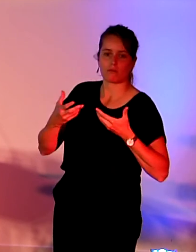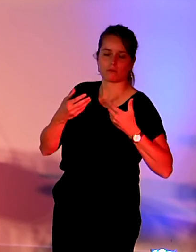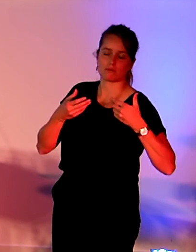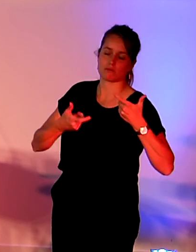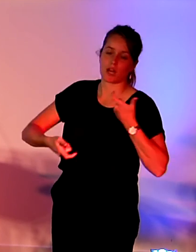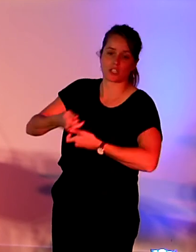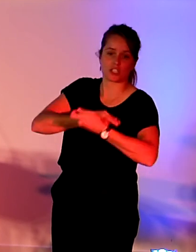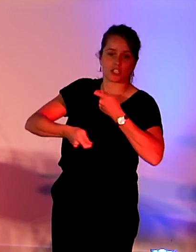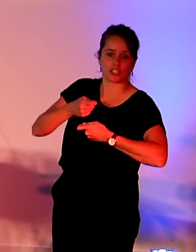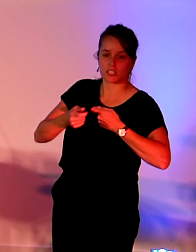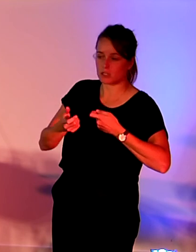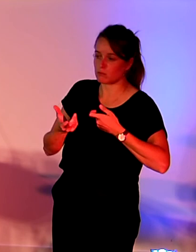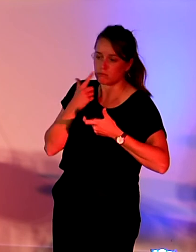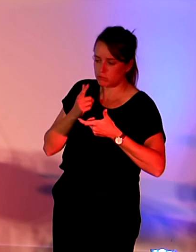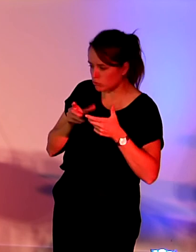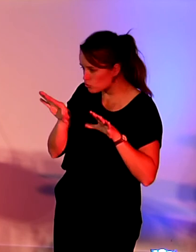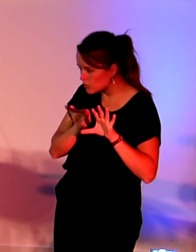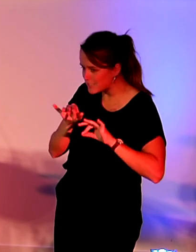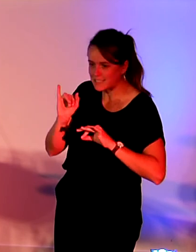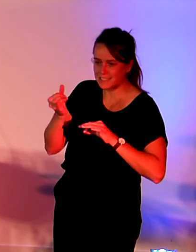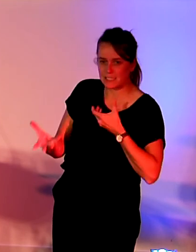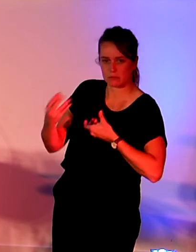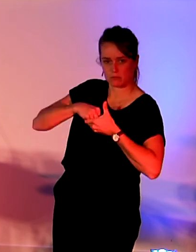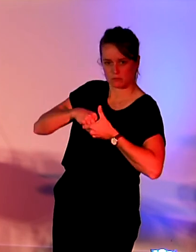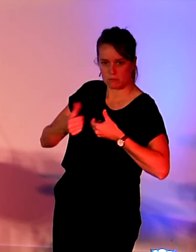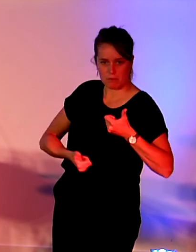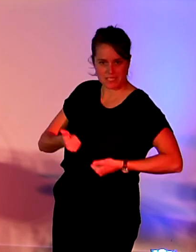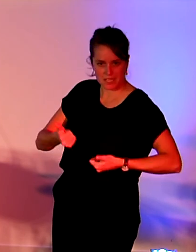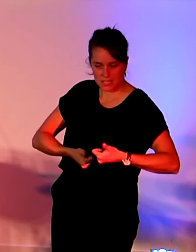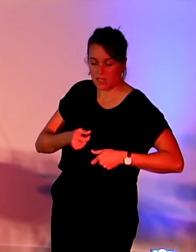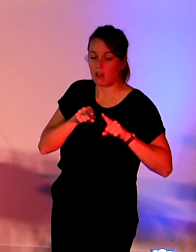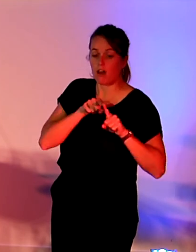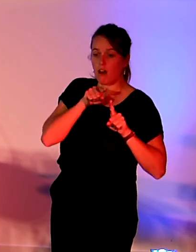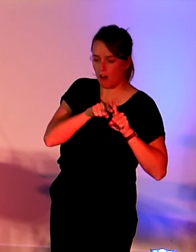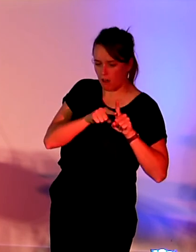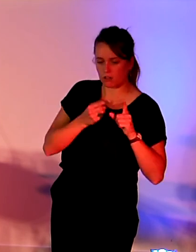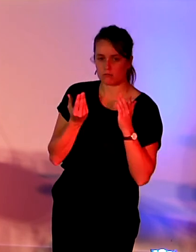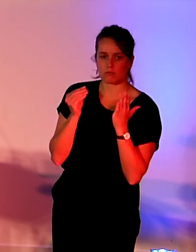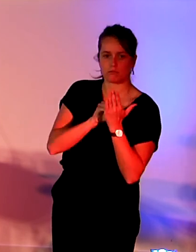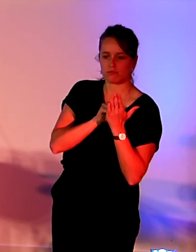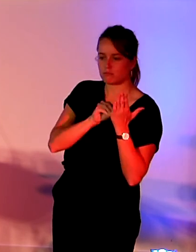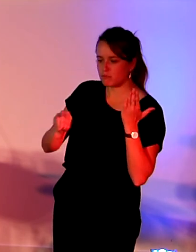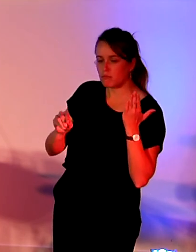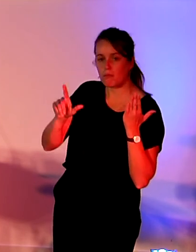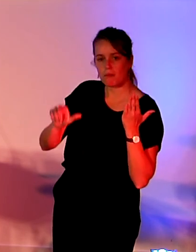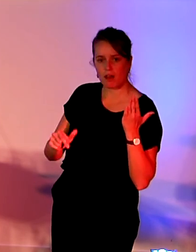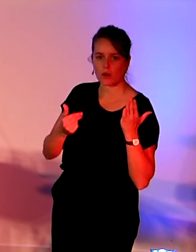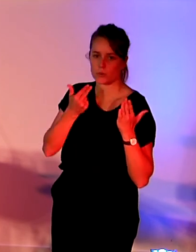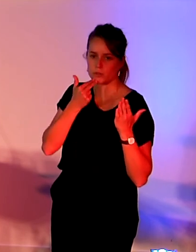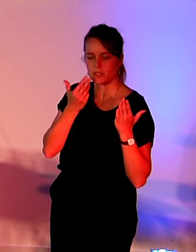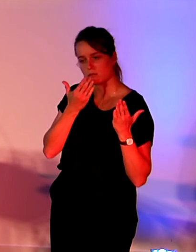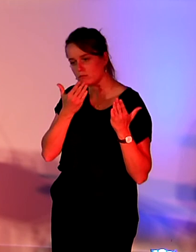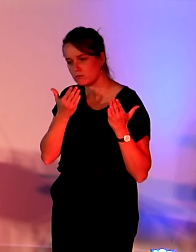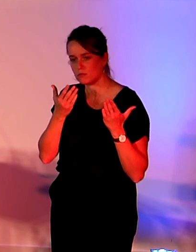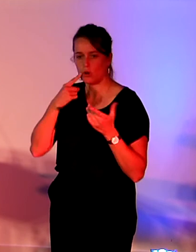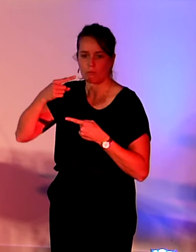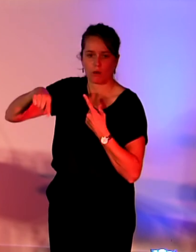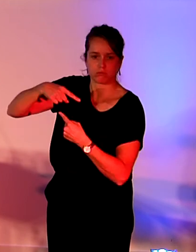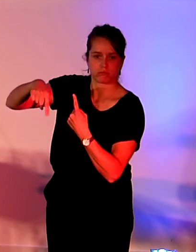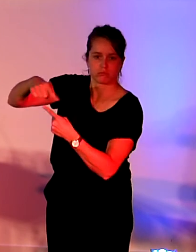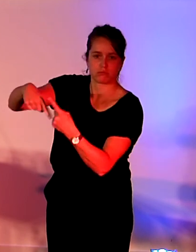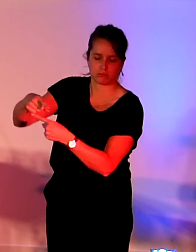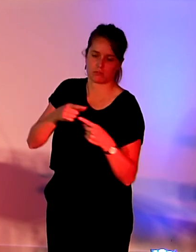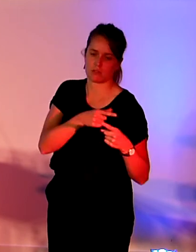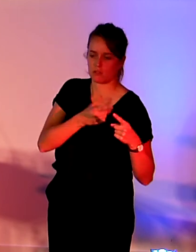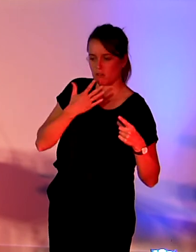Ensuite, elle va favoriser le soutien au réemploi et à la réutilisation. Donc, on a